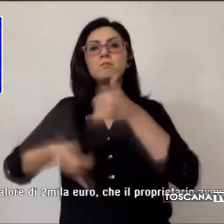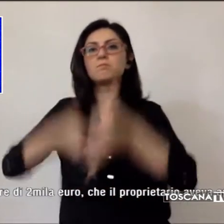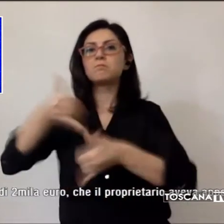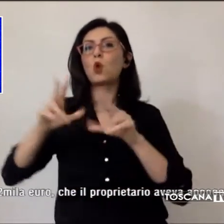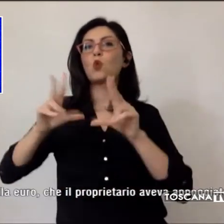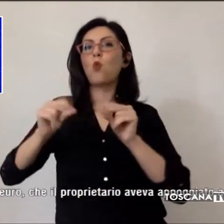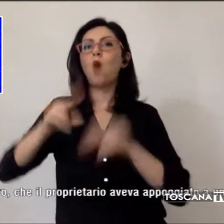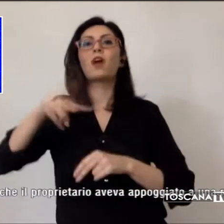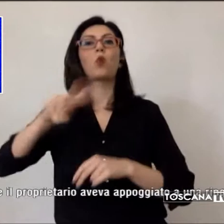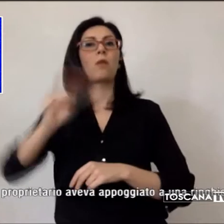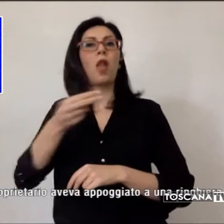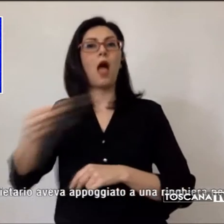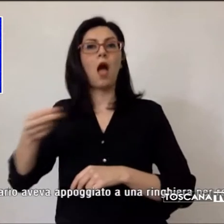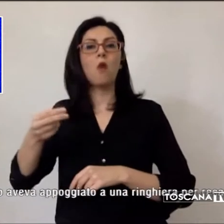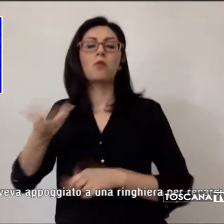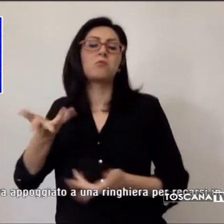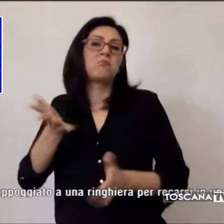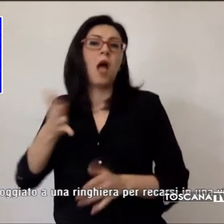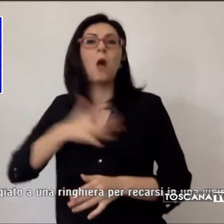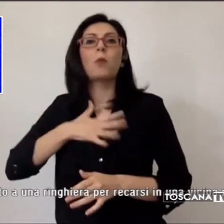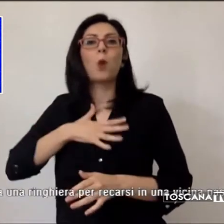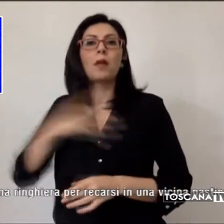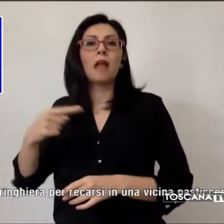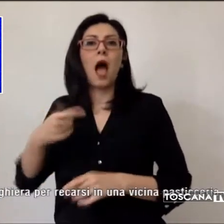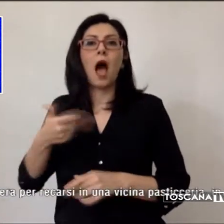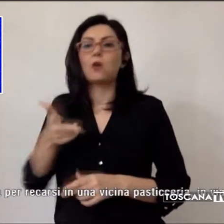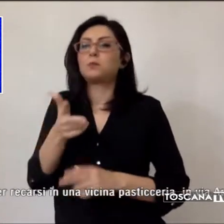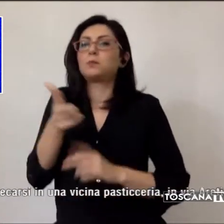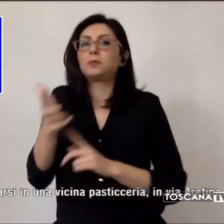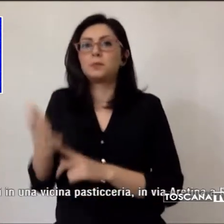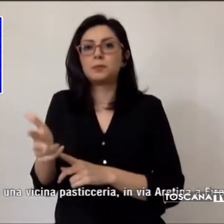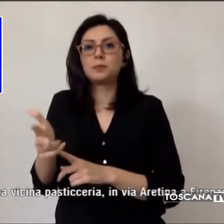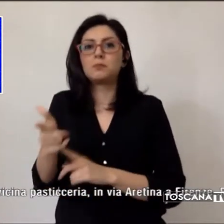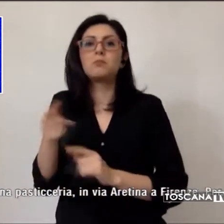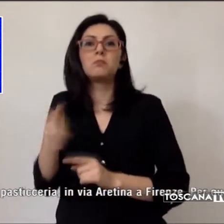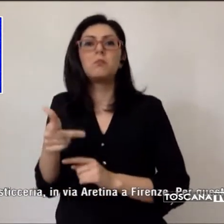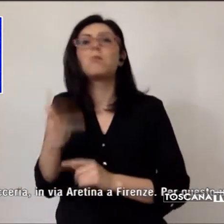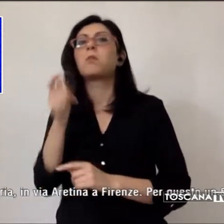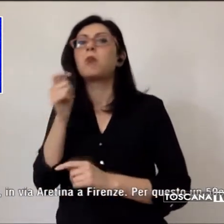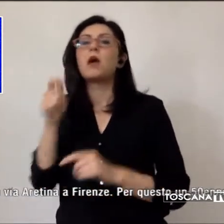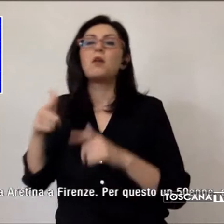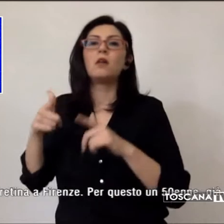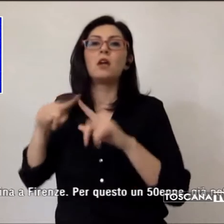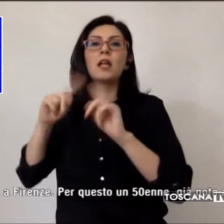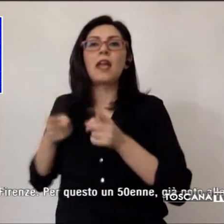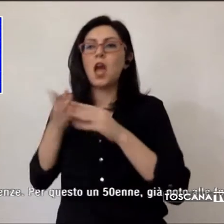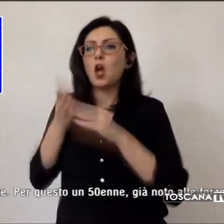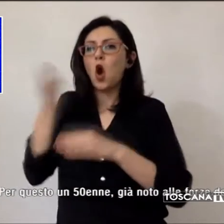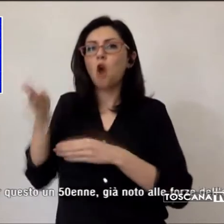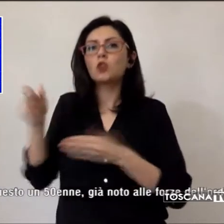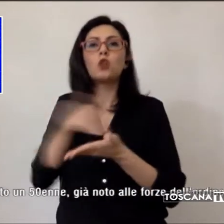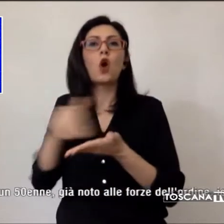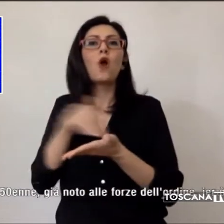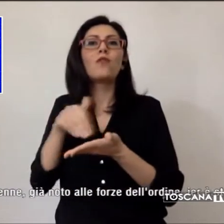aveva appoggiato a una ringhiera per recarsi in una vicina pasticceria in via Aretina a